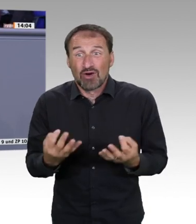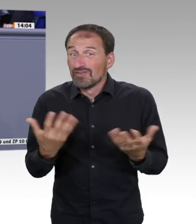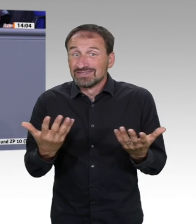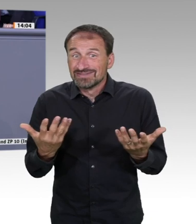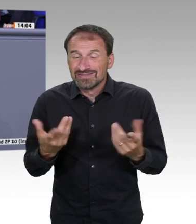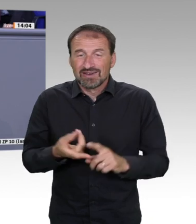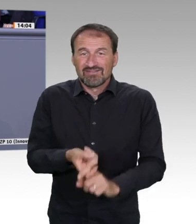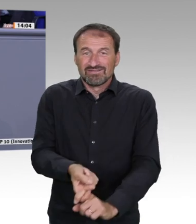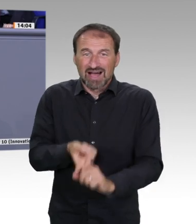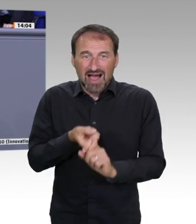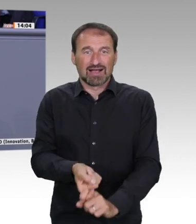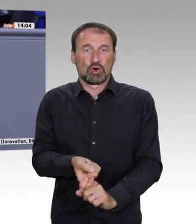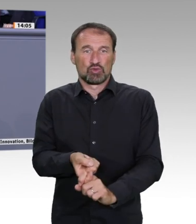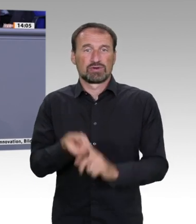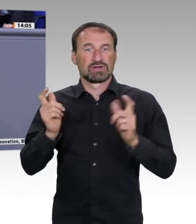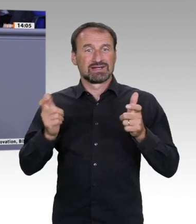Zusammenhalt der Gesellschaft stärken.